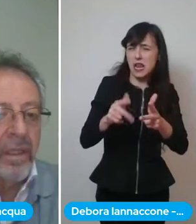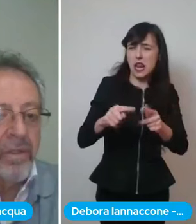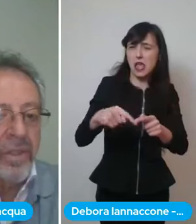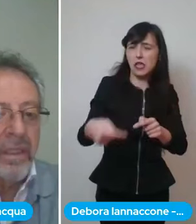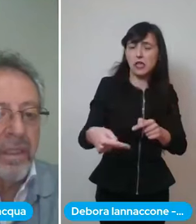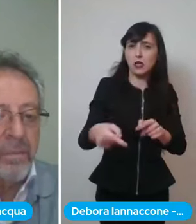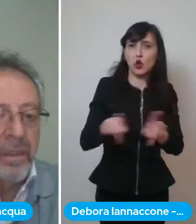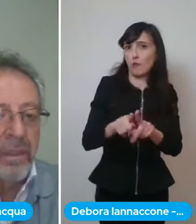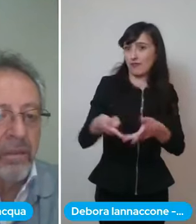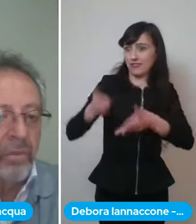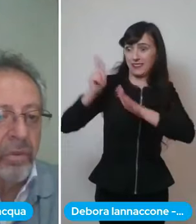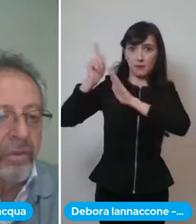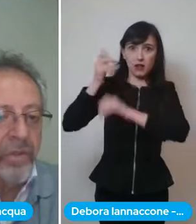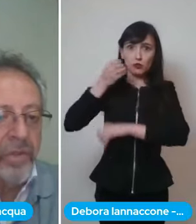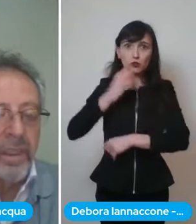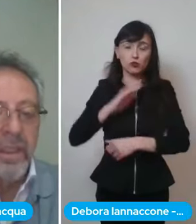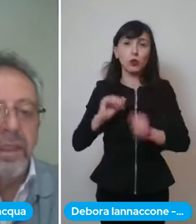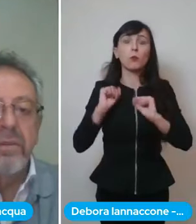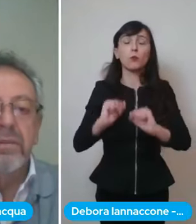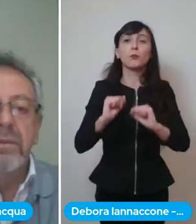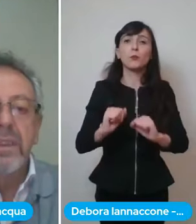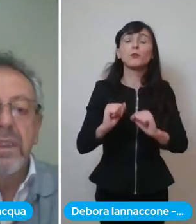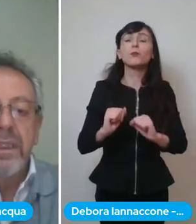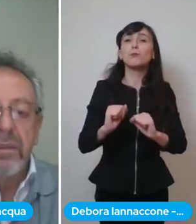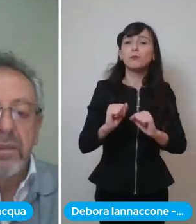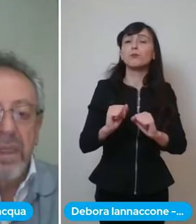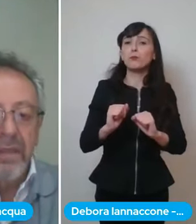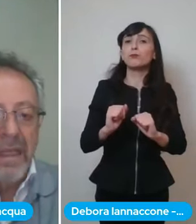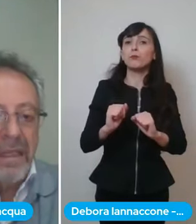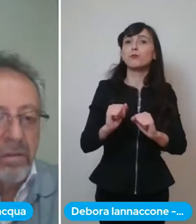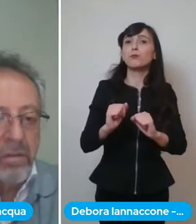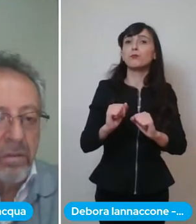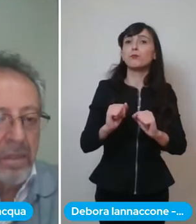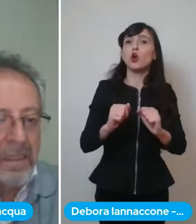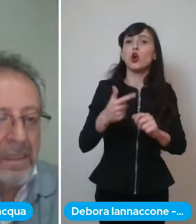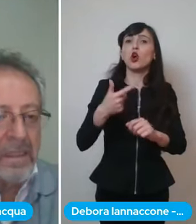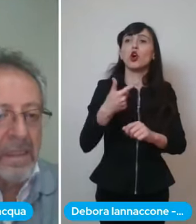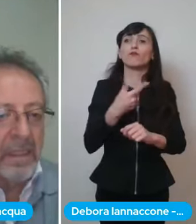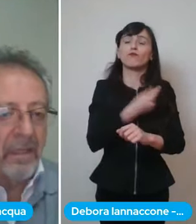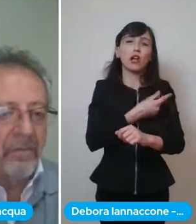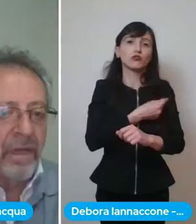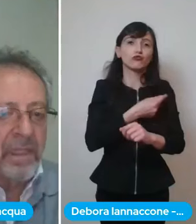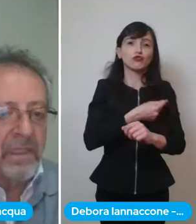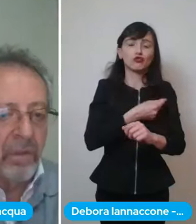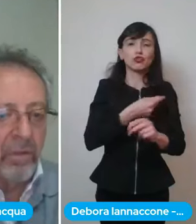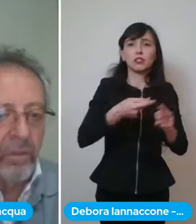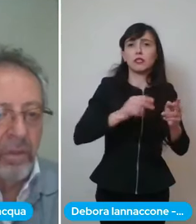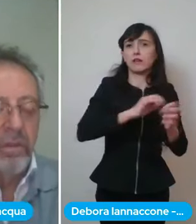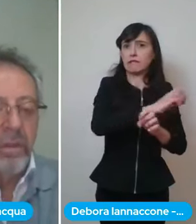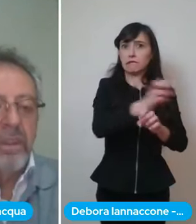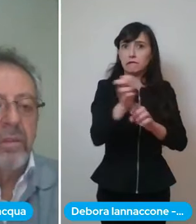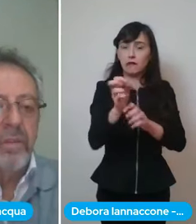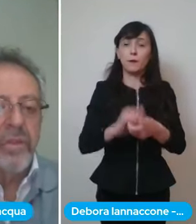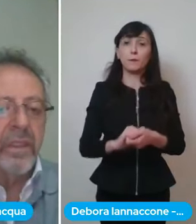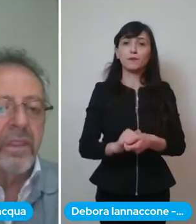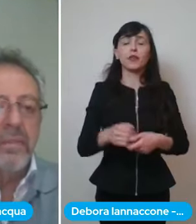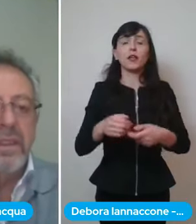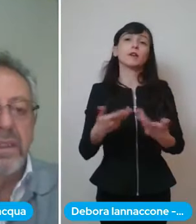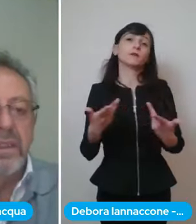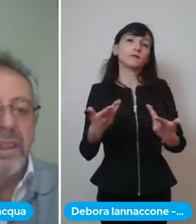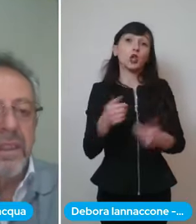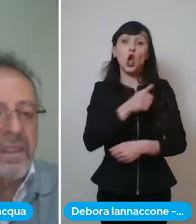riaprire la gente rispetto al numero di vaccini che arrivano non arriveranno solo astrazeneca e pfizer ma come ho detto